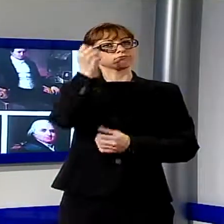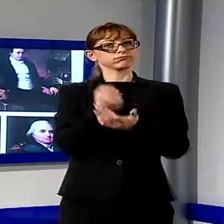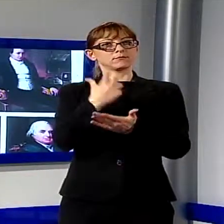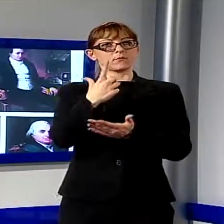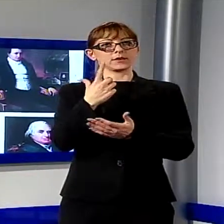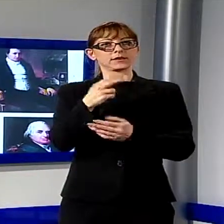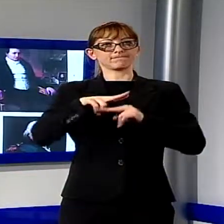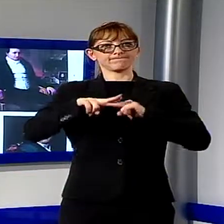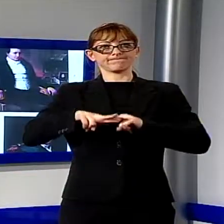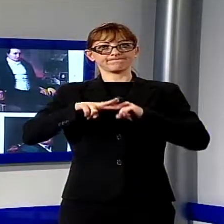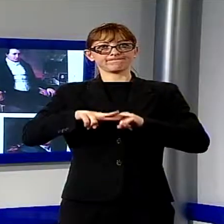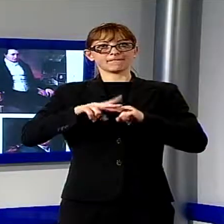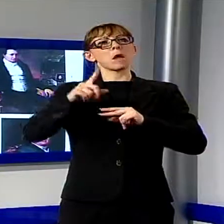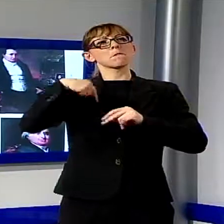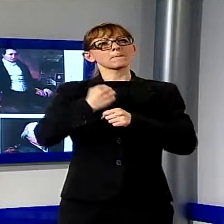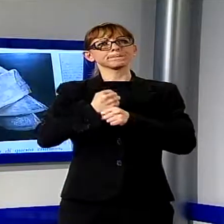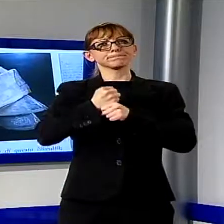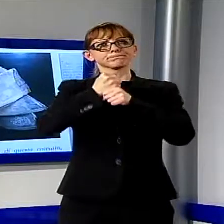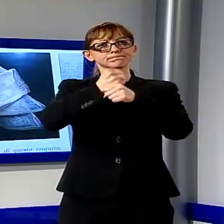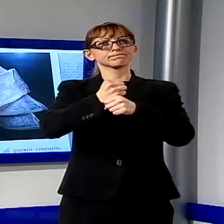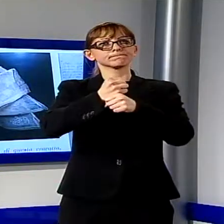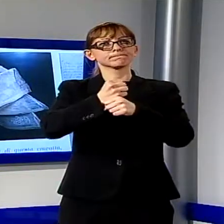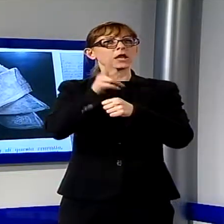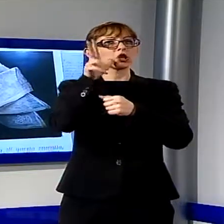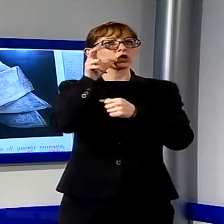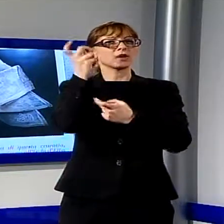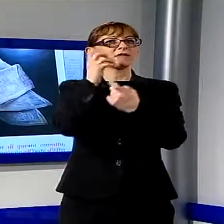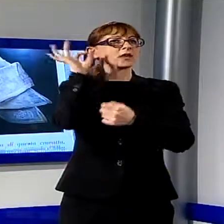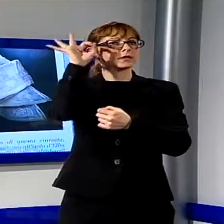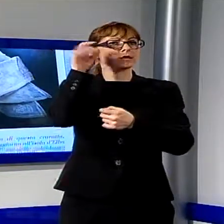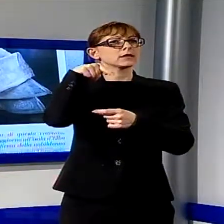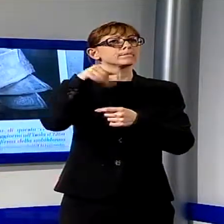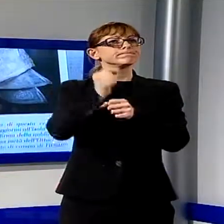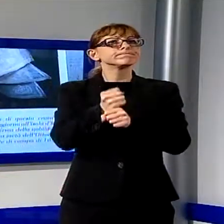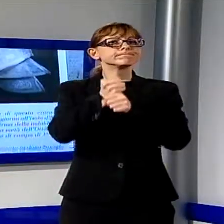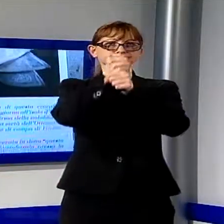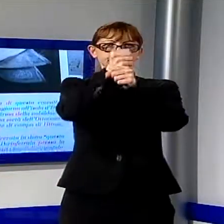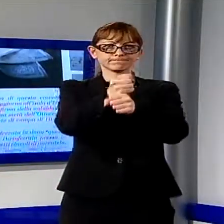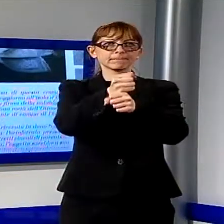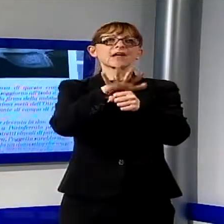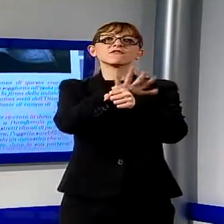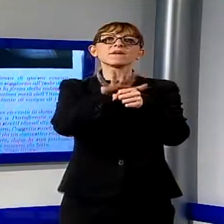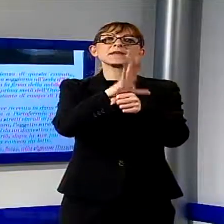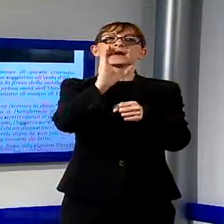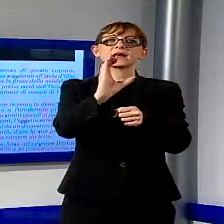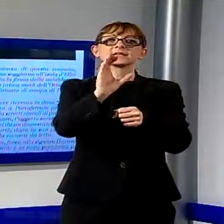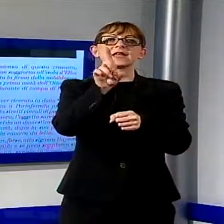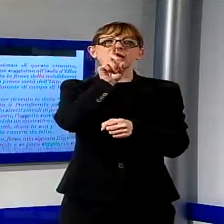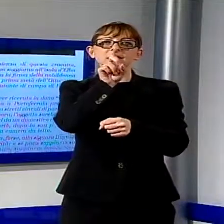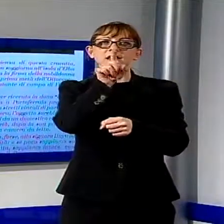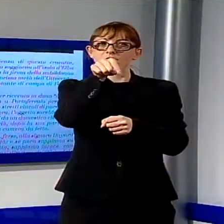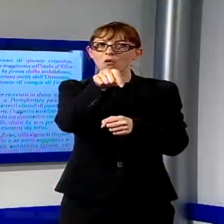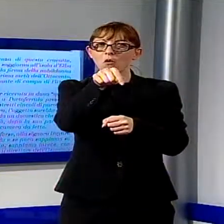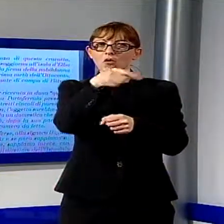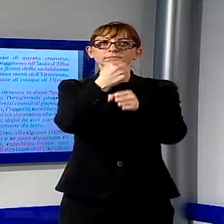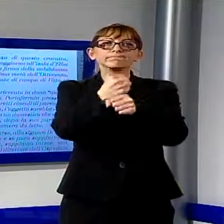in custodia. Poi passò in mano a una nobildonna inglese e successivamente alla famiglia Castellani di Livorno fino ad arrivare a